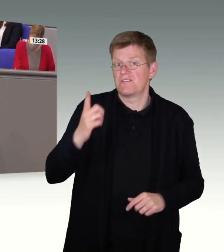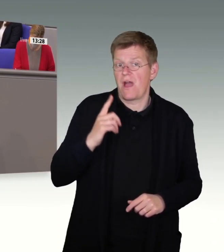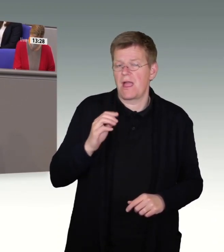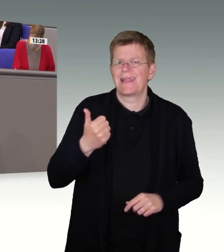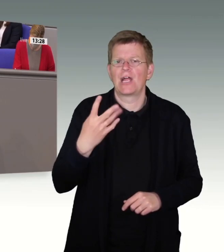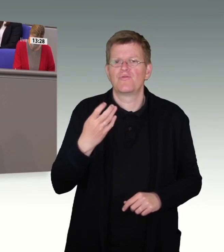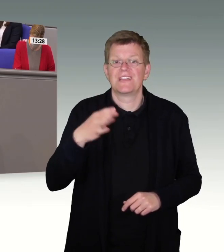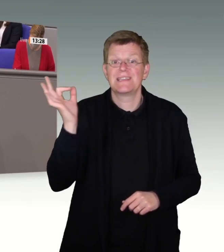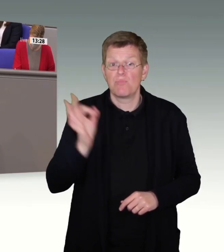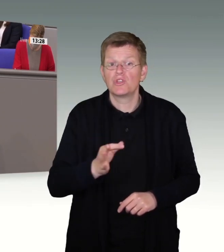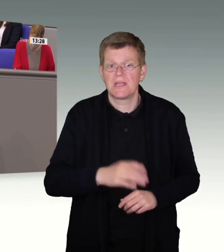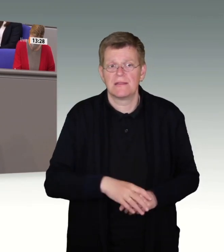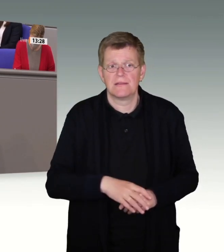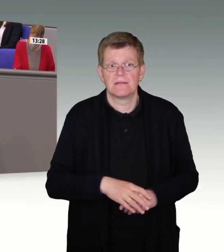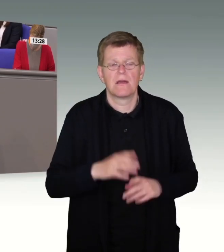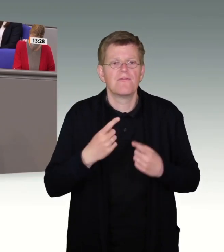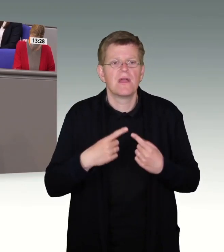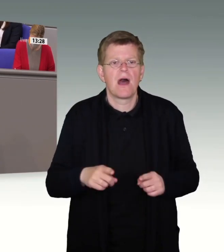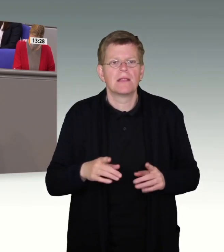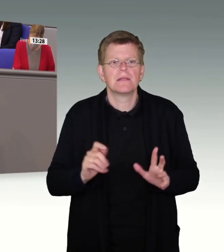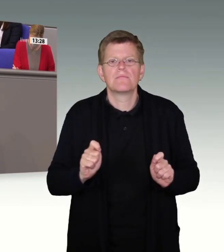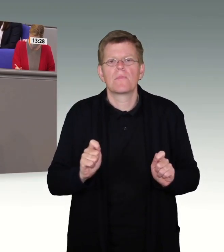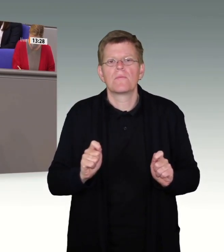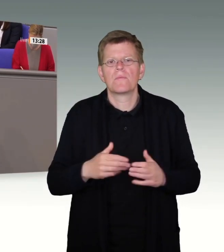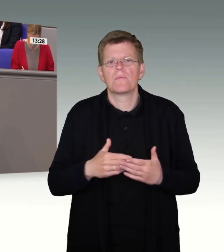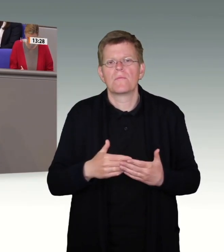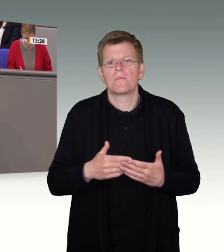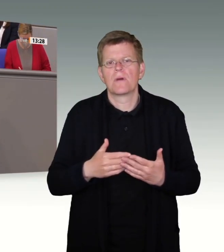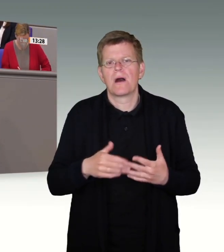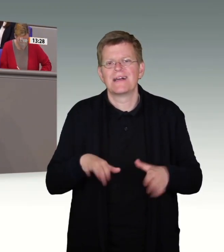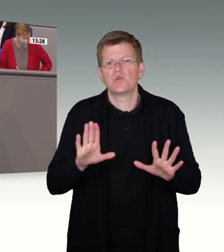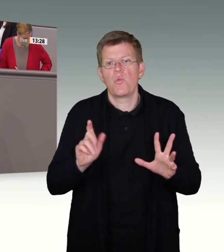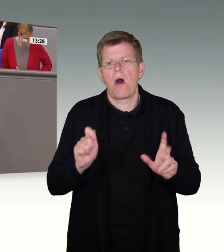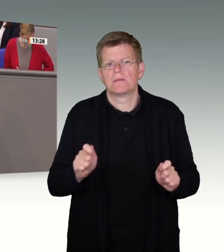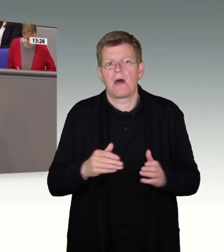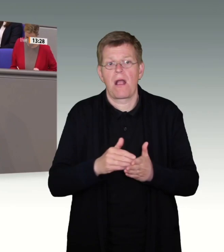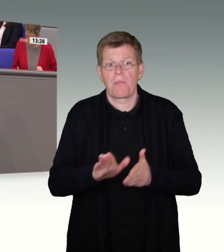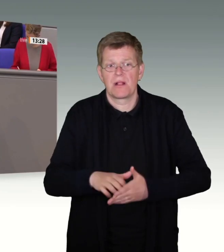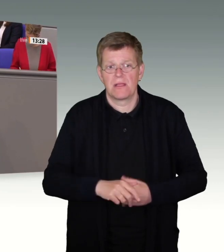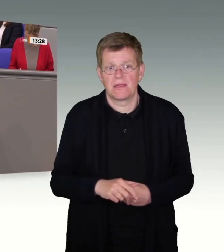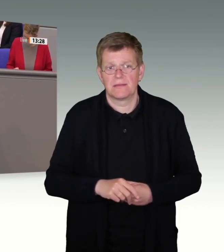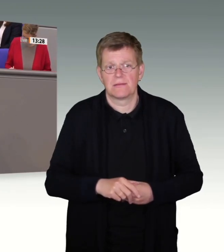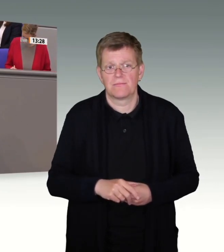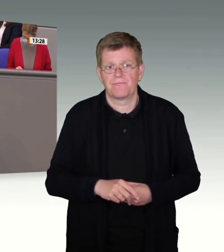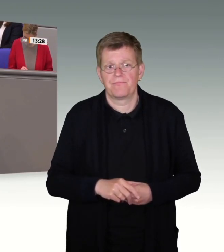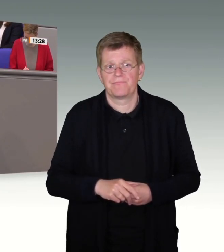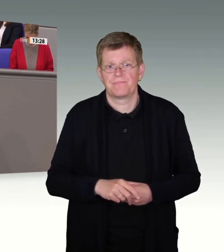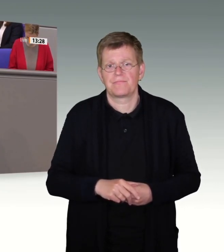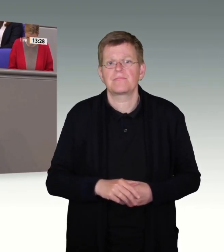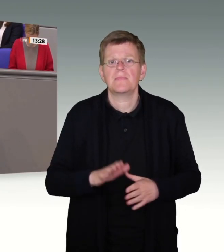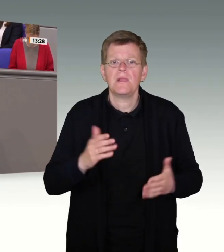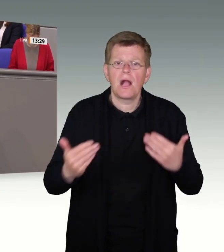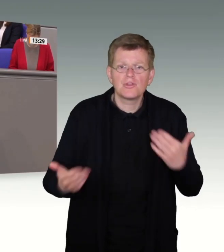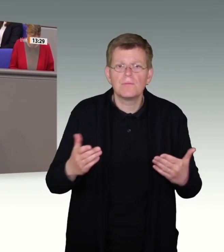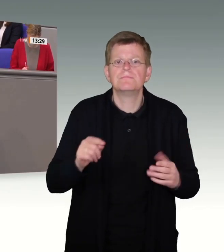Asylanträge wurden abgelehnt. Wir dürfen daher, meine sehr geehrten Kolleginnen und Kollegen, die Hilfsbereitschaft